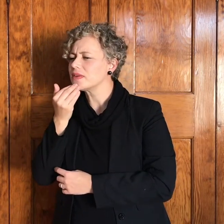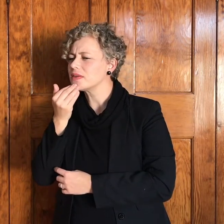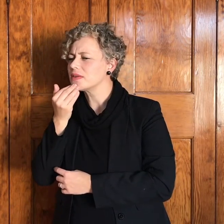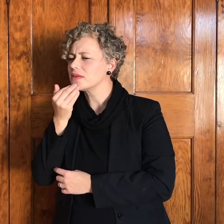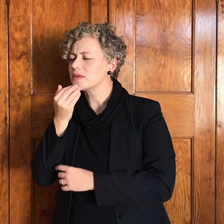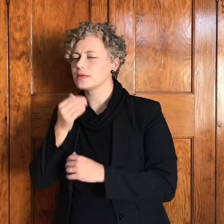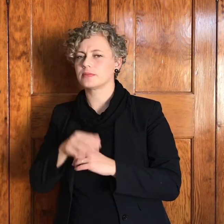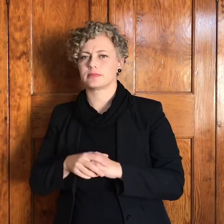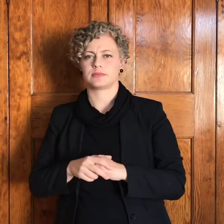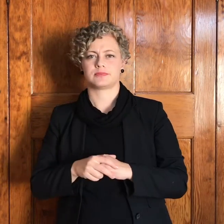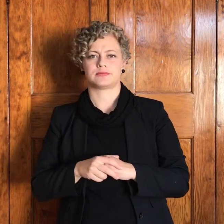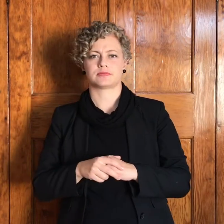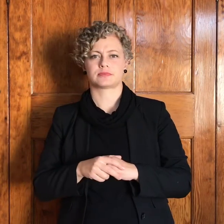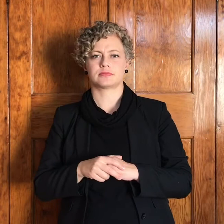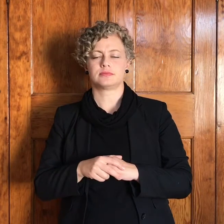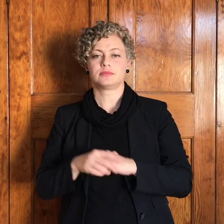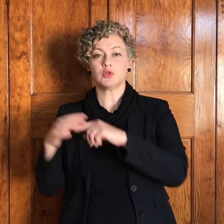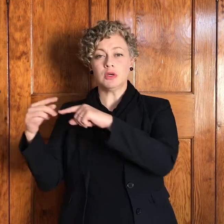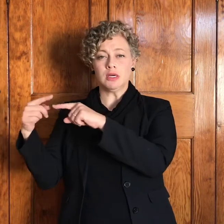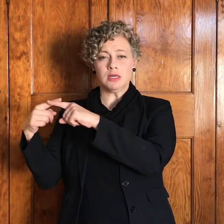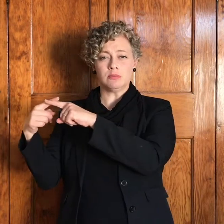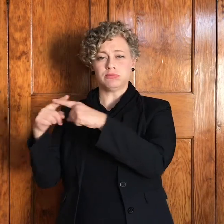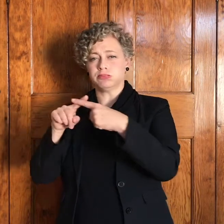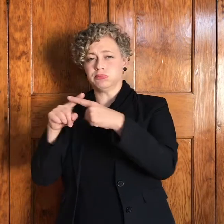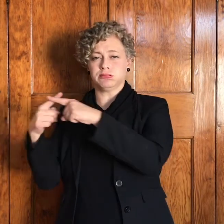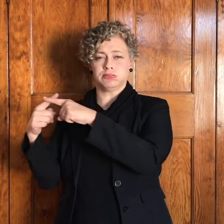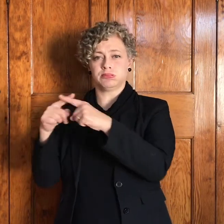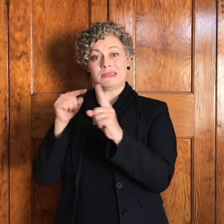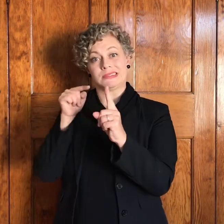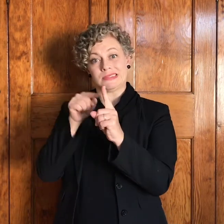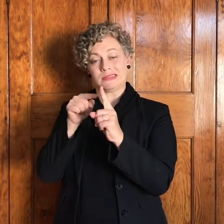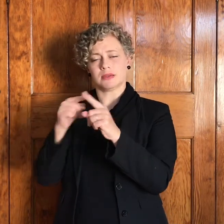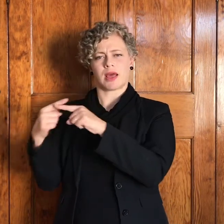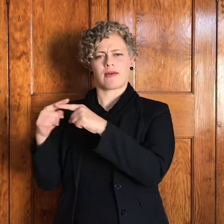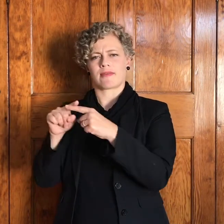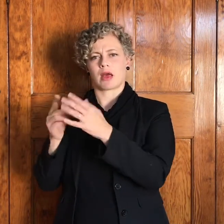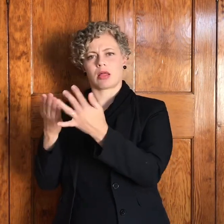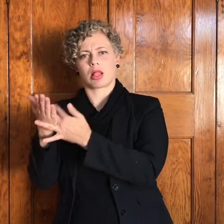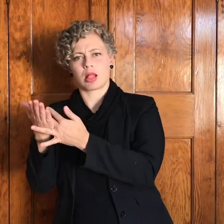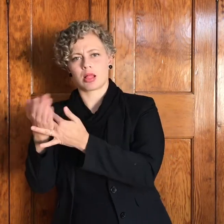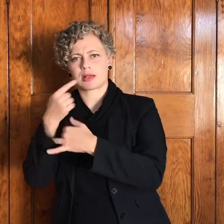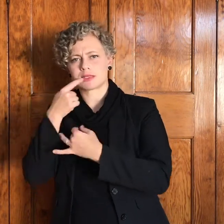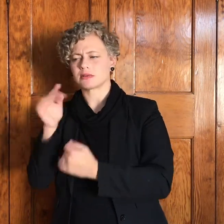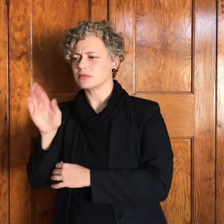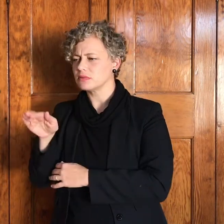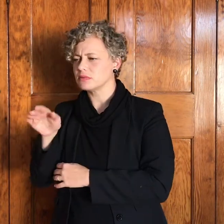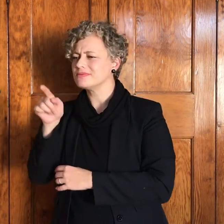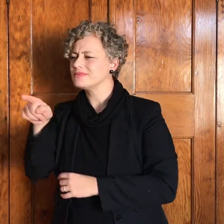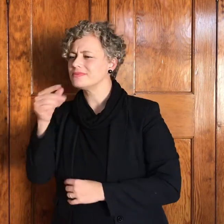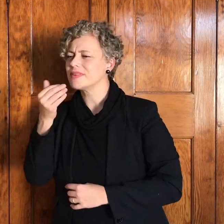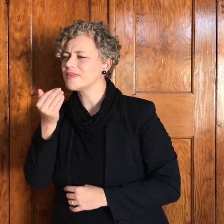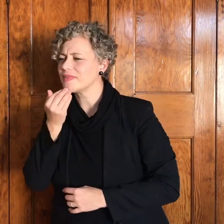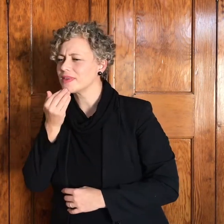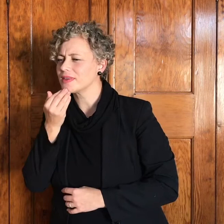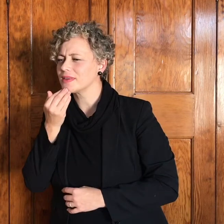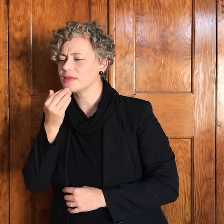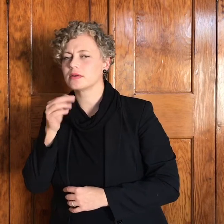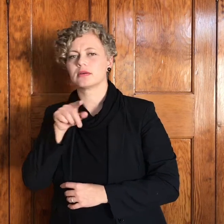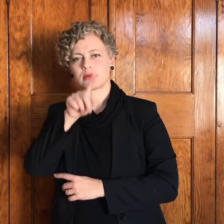sy geveg maat onderbreek die geveg en sê wie is jy nou die vraag is bekend 20 jaar